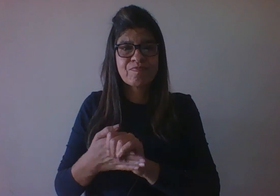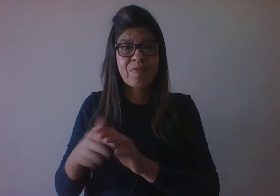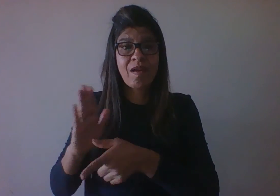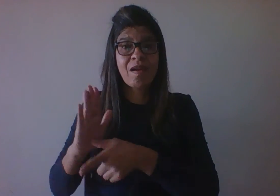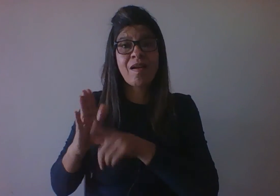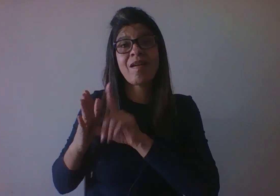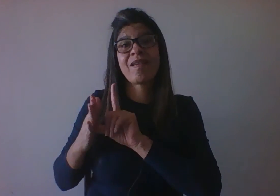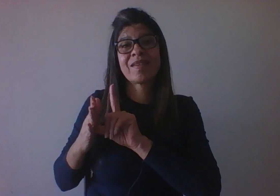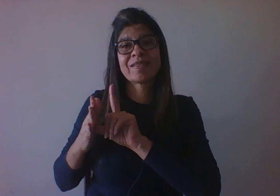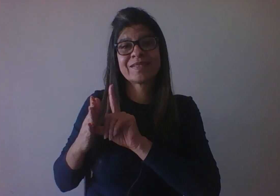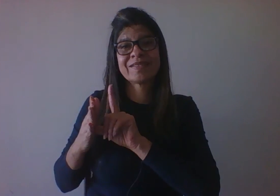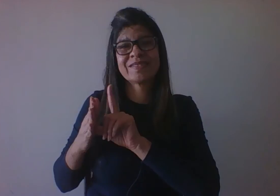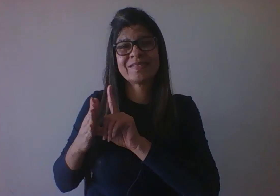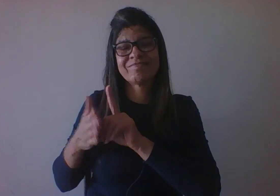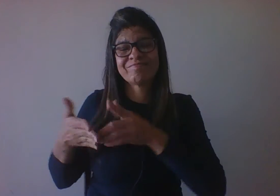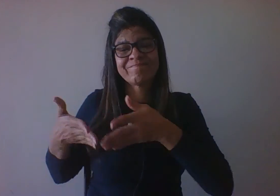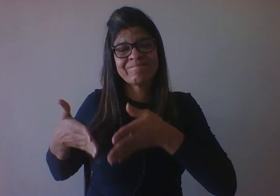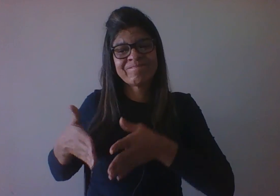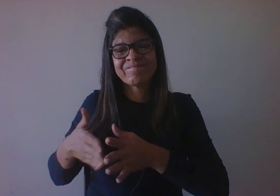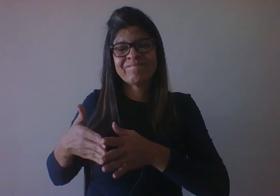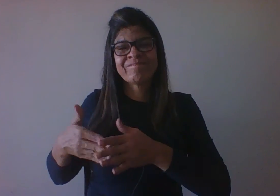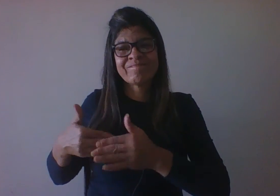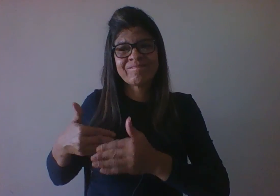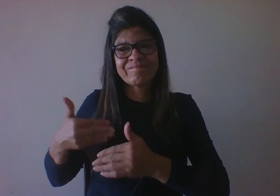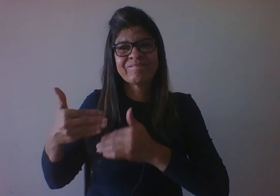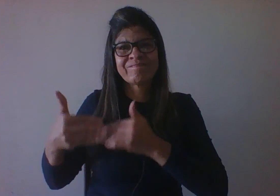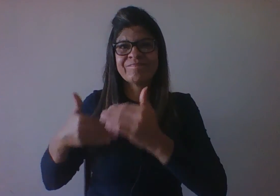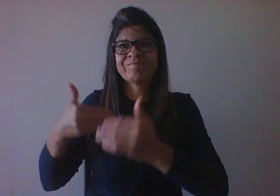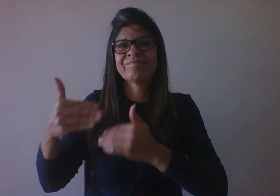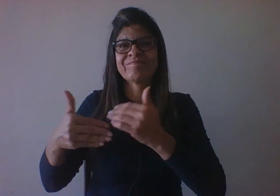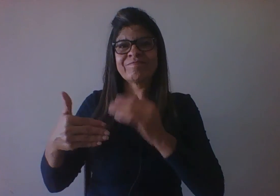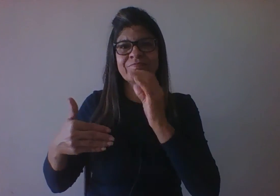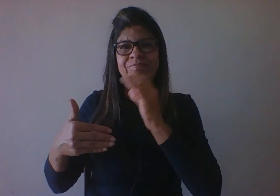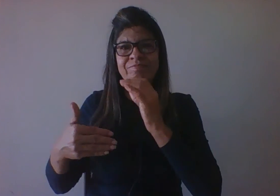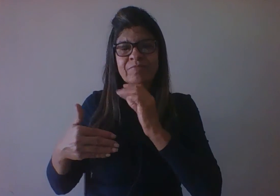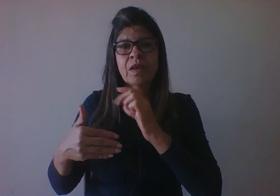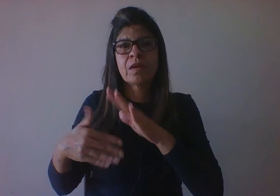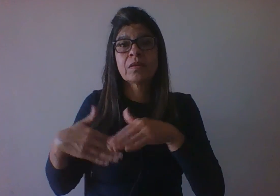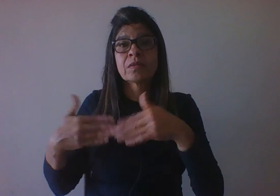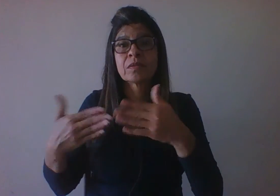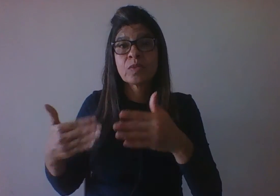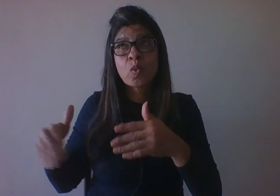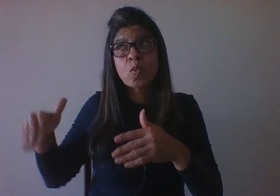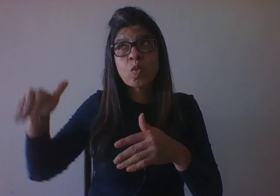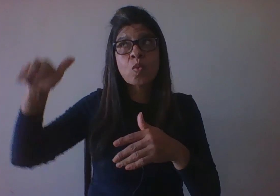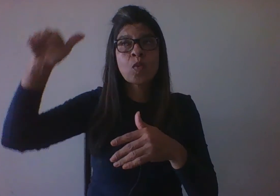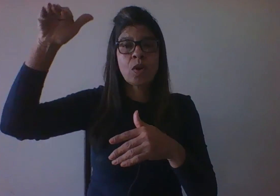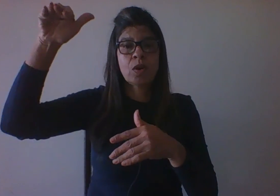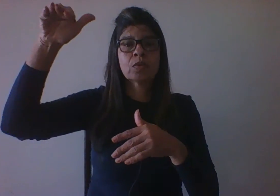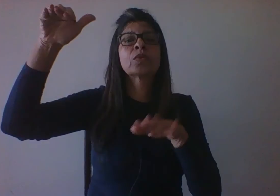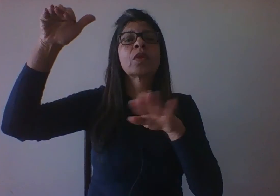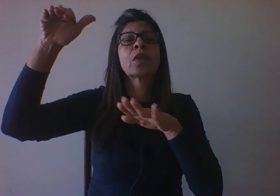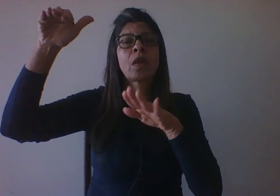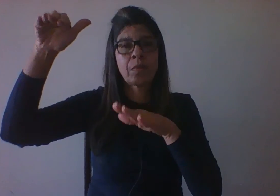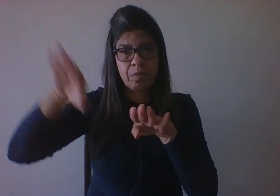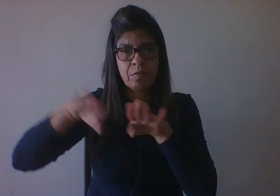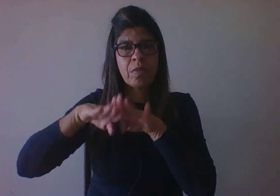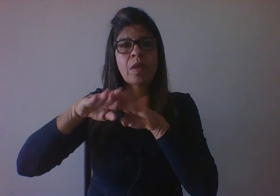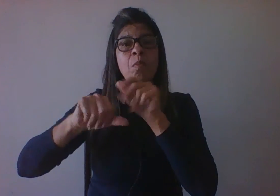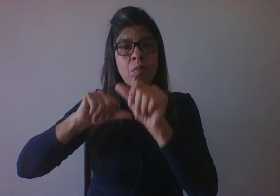processo de maturação. Ainda assim, um adulto tem mudanças do ponto de vista biológico, mas as mudanças sociais